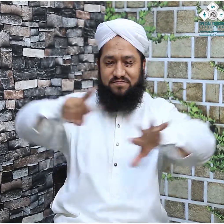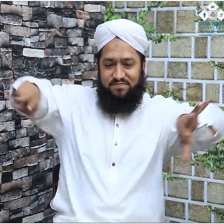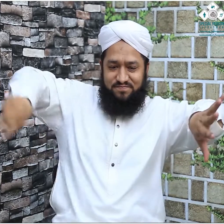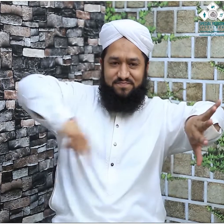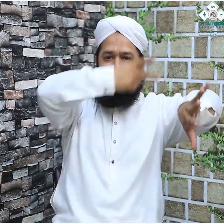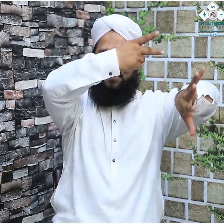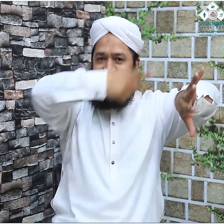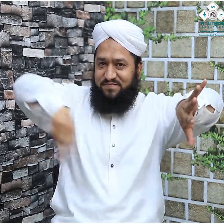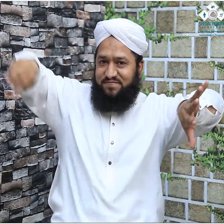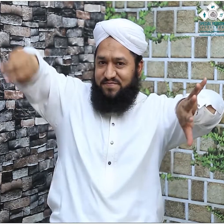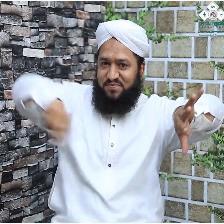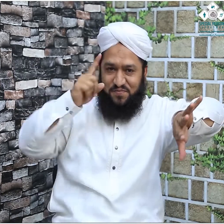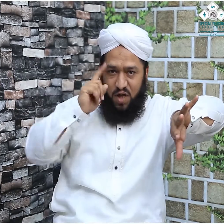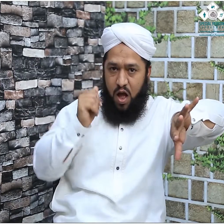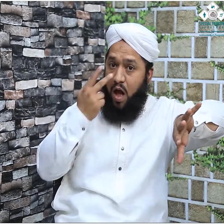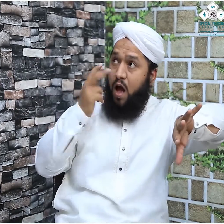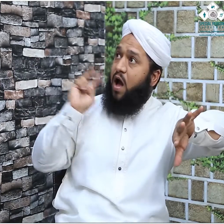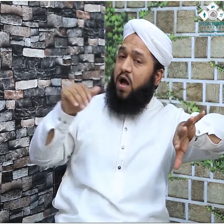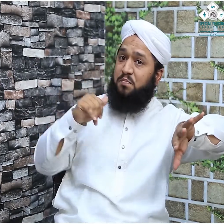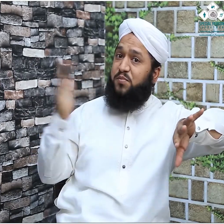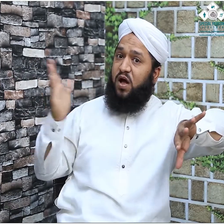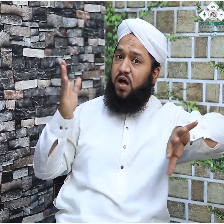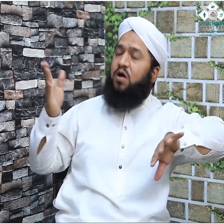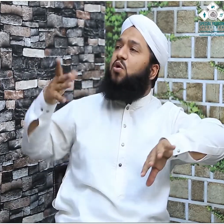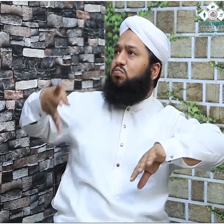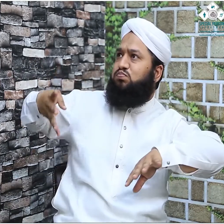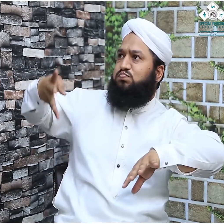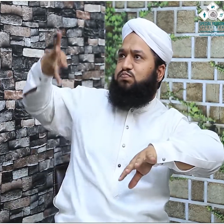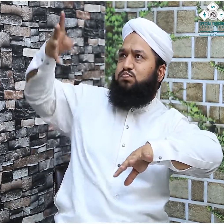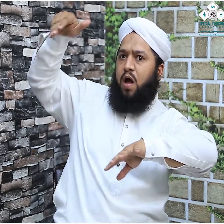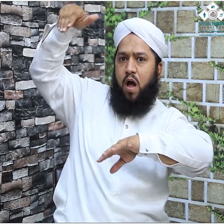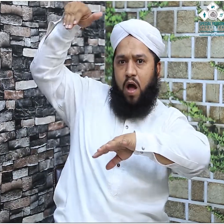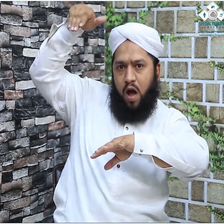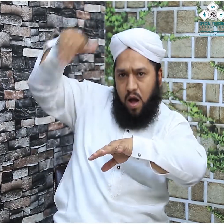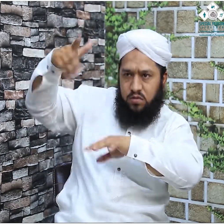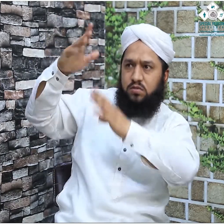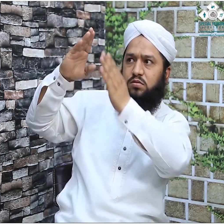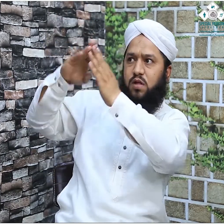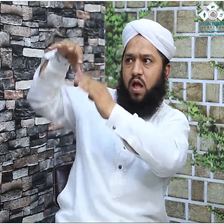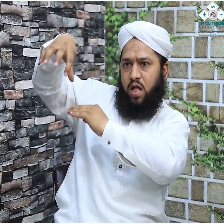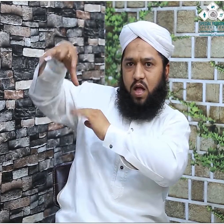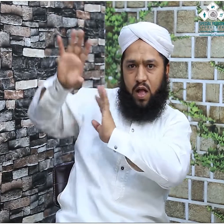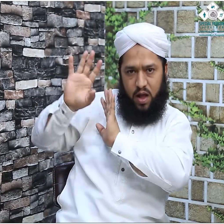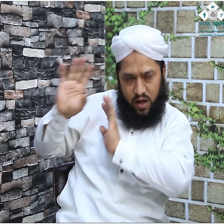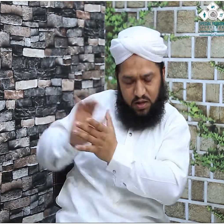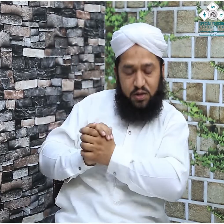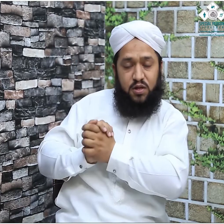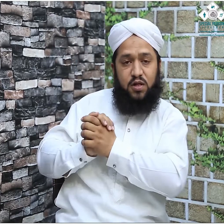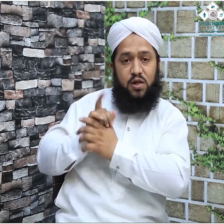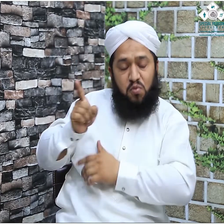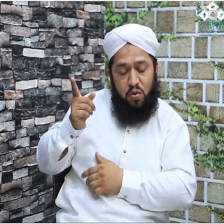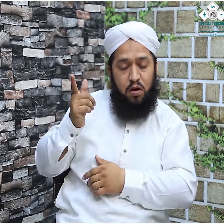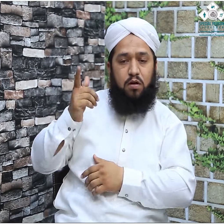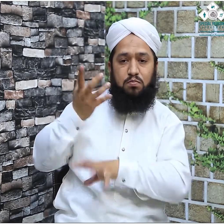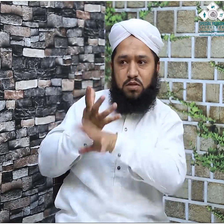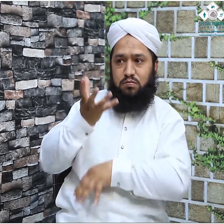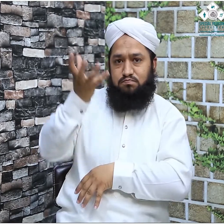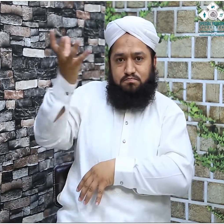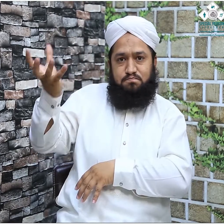پیلس بھی اس پہاڑ کے اوپر بنا ہوا ہے وہ پہاڑ آج بھی آپ دیکھ سکتے ہیں تو جب علیہ ابو کبیس پر رکھ دیا گیا جب حضرت عبراہیم علیہ السلام اور ان کے